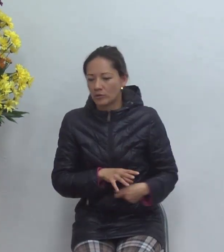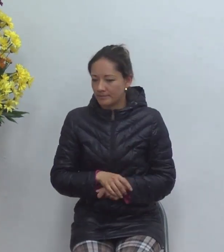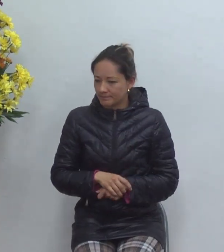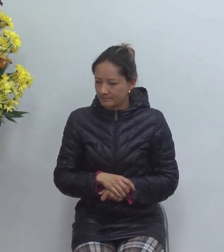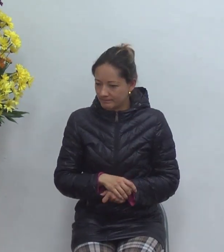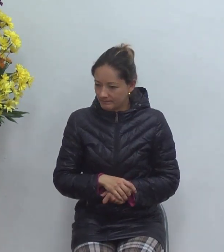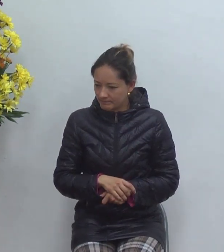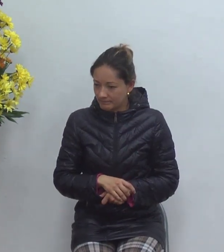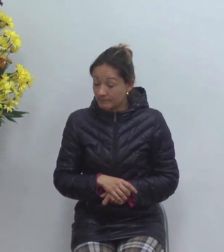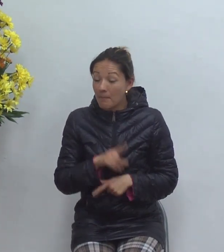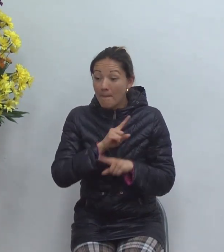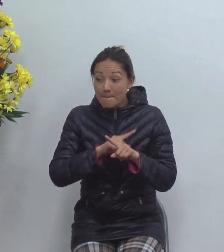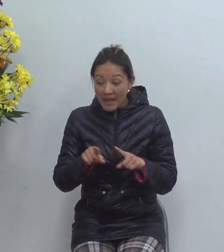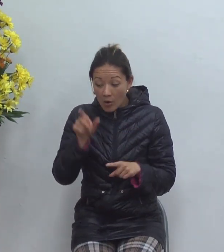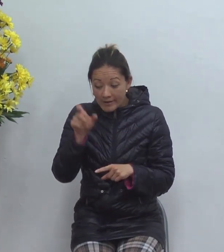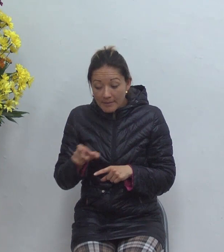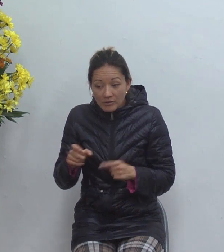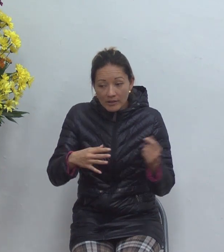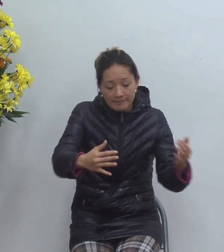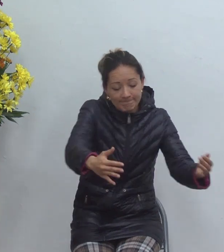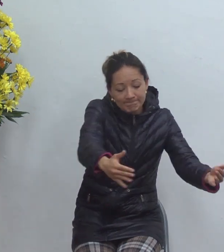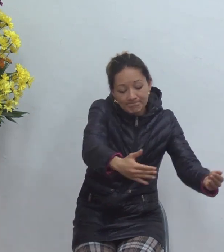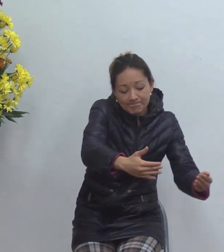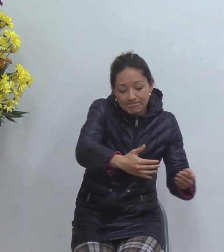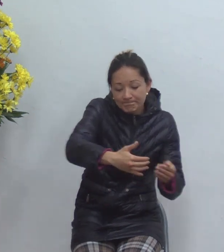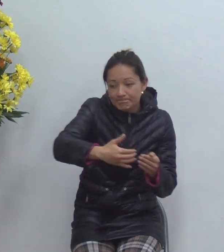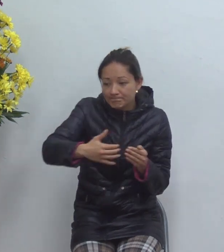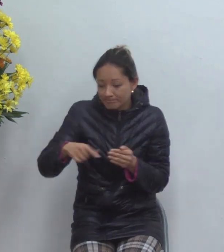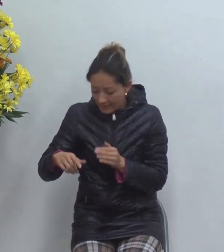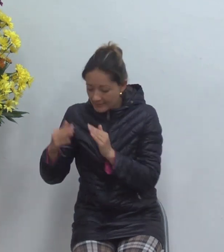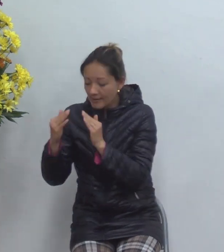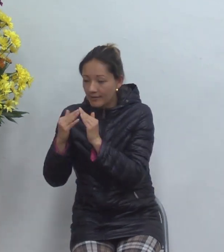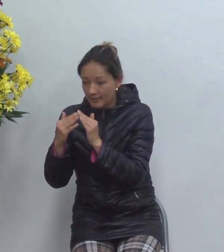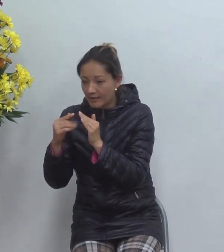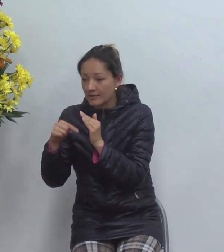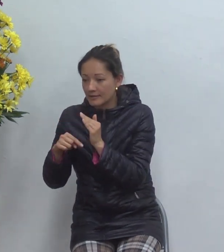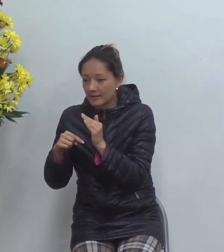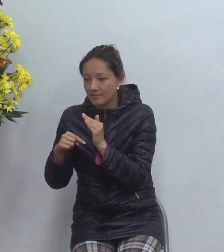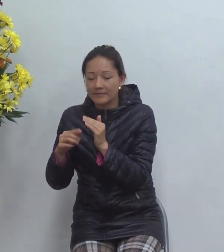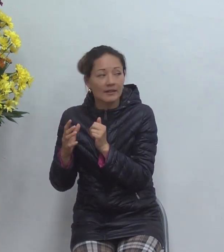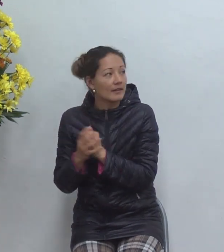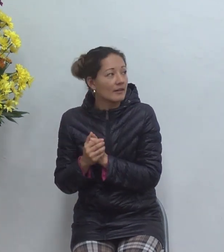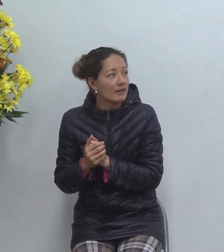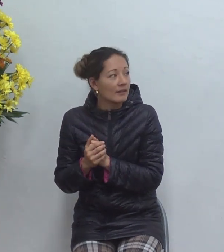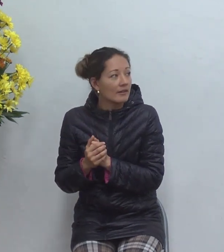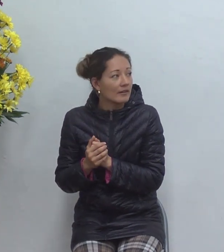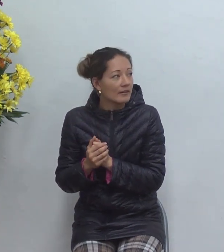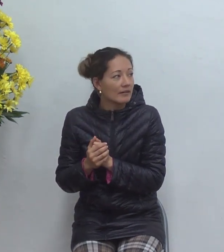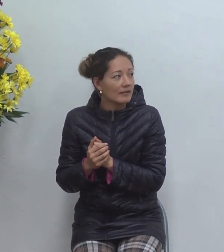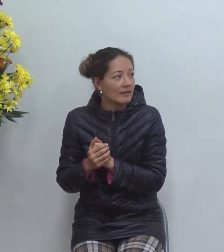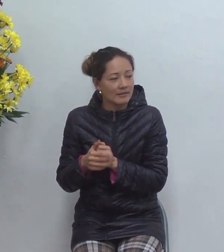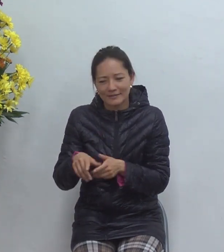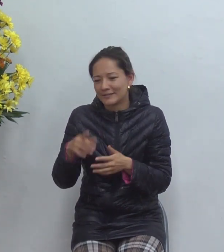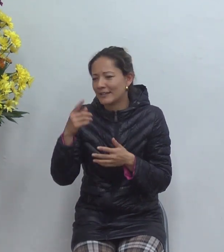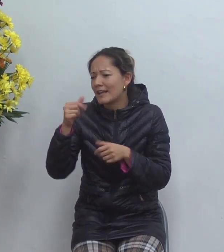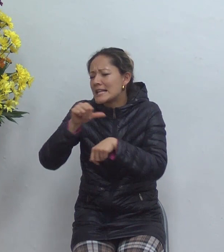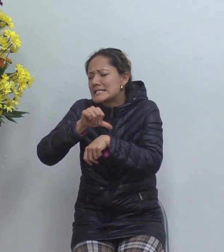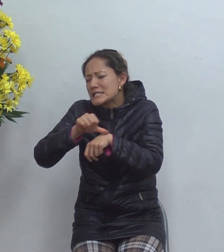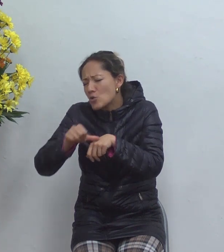pero esta gente lo recogió y le han hecho ahí acupuntura más que a un niño pobre cirugías lo alimentan